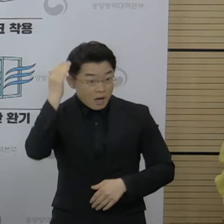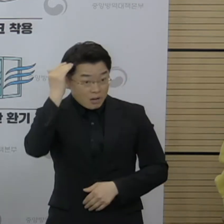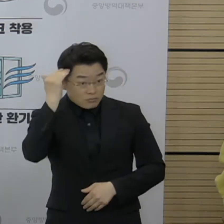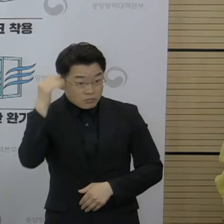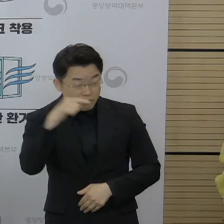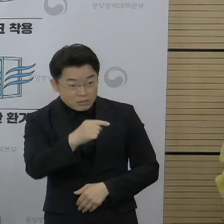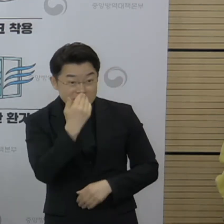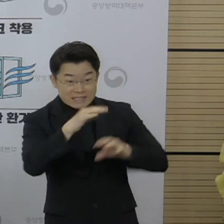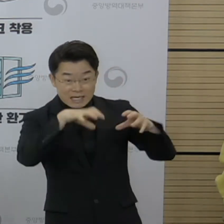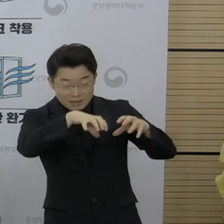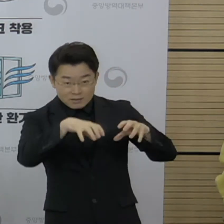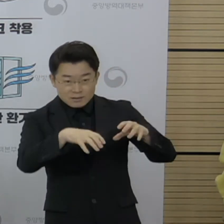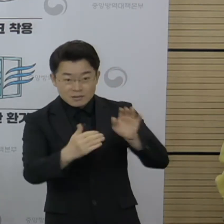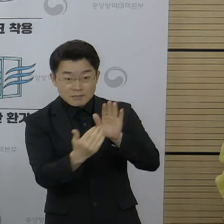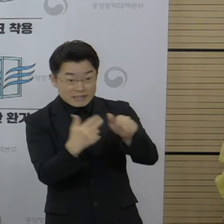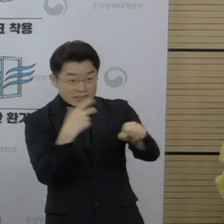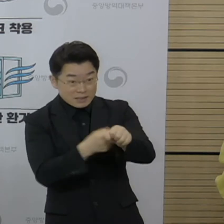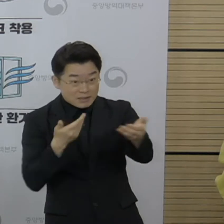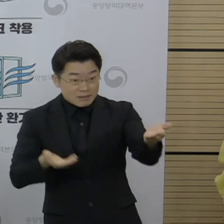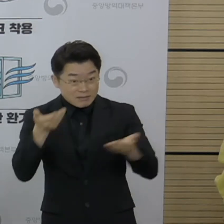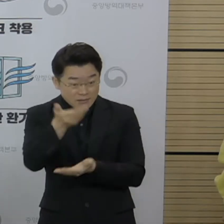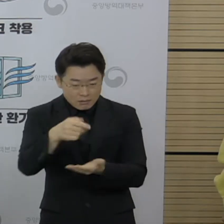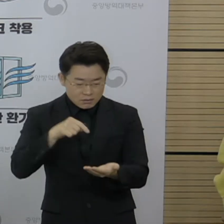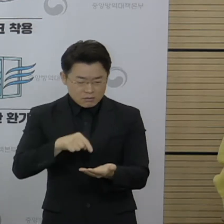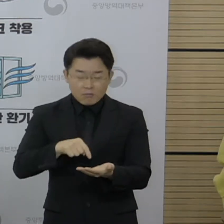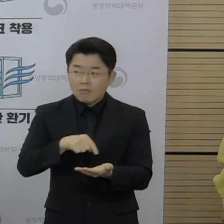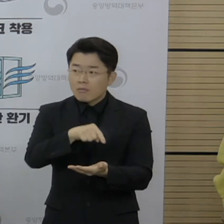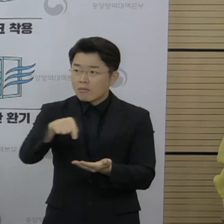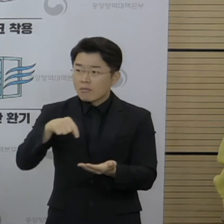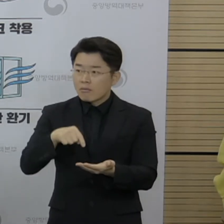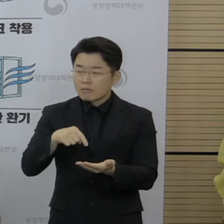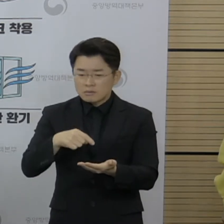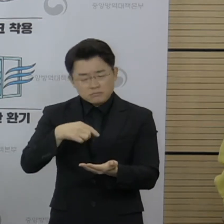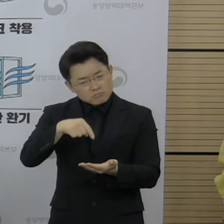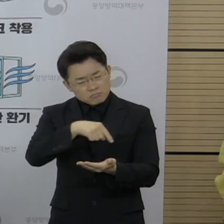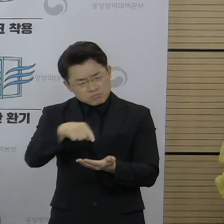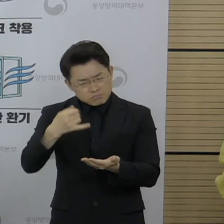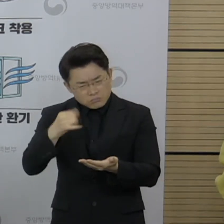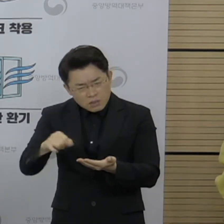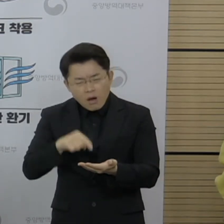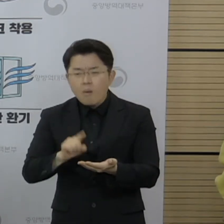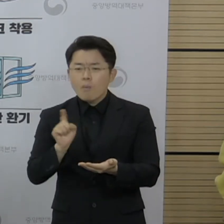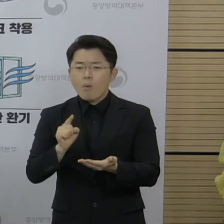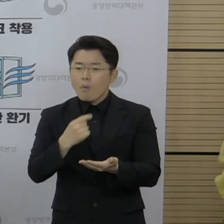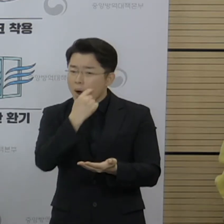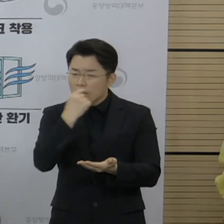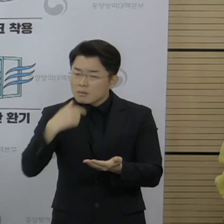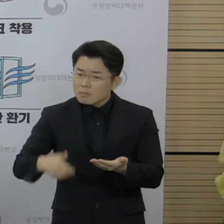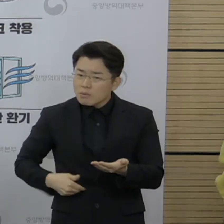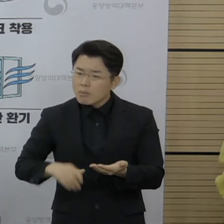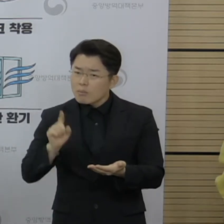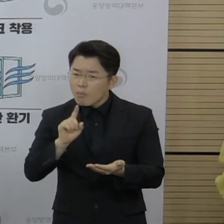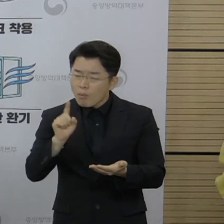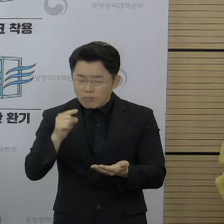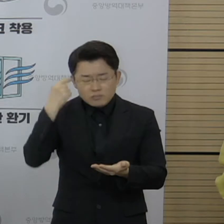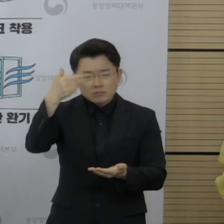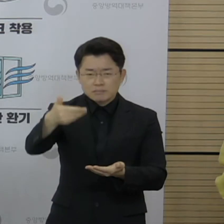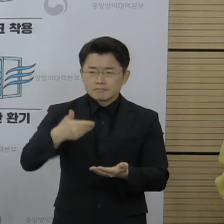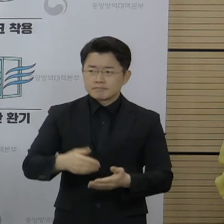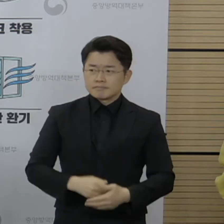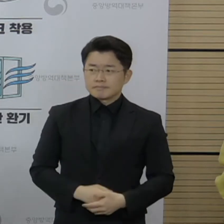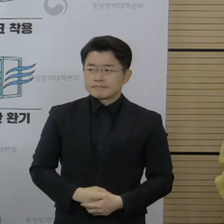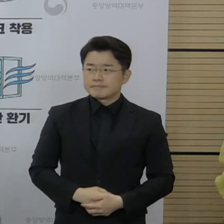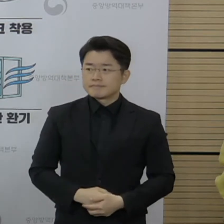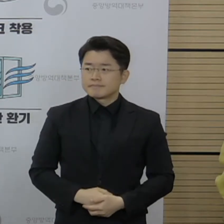백신이 이 백신과 동일한 것인지 혹시 아직 확인되지 않았다면 이런 우려는 어떻게 보는지 설명해 달라고 했습니다.